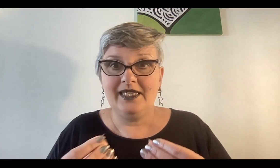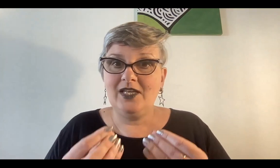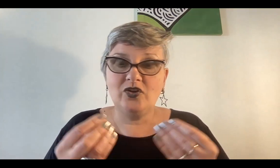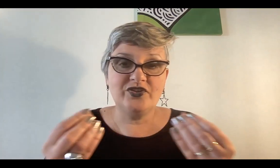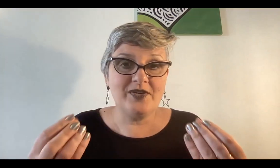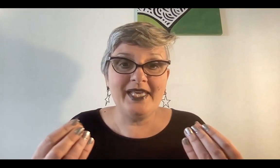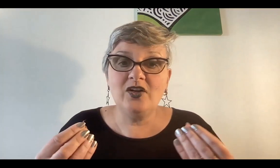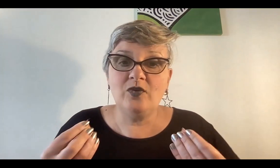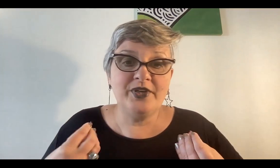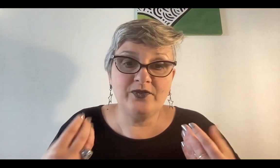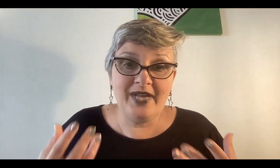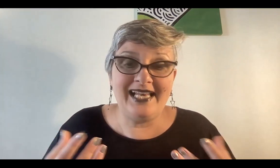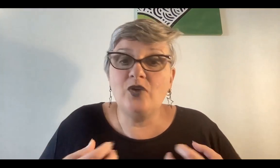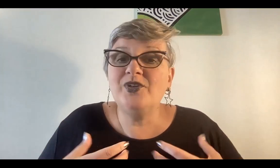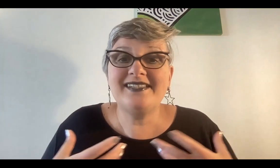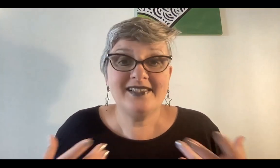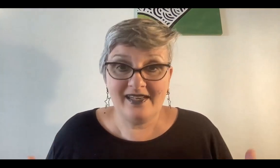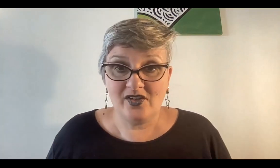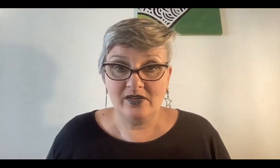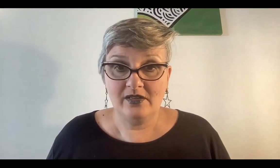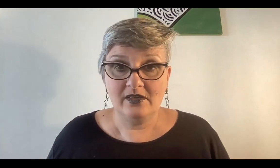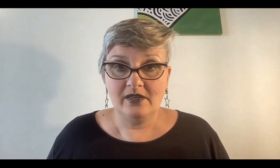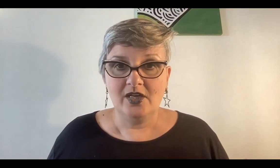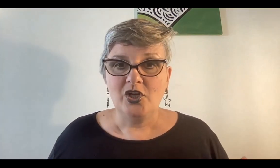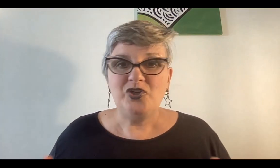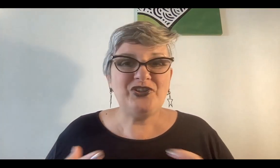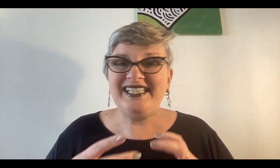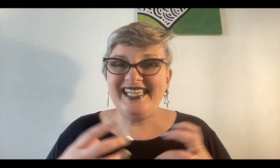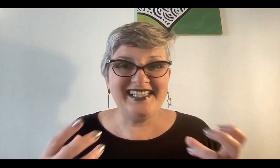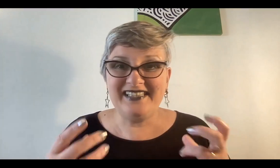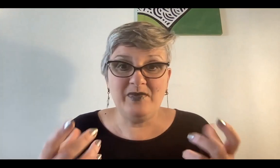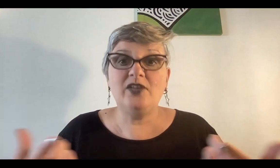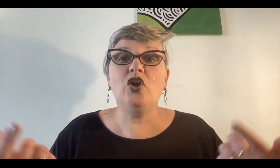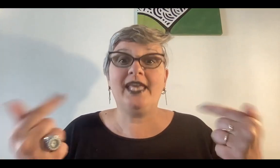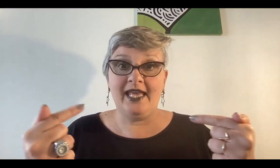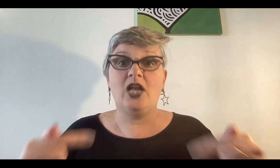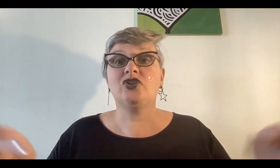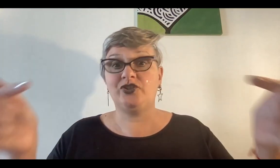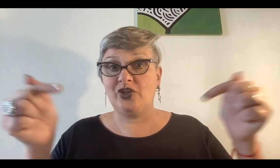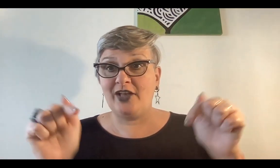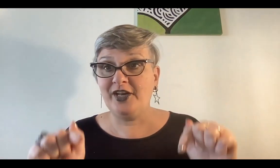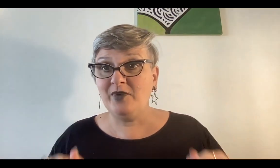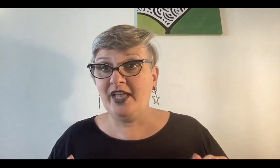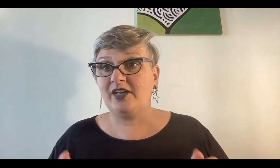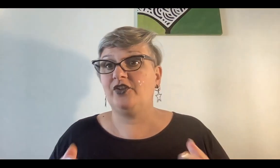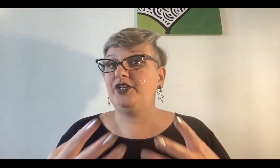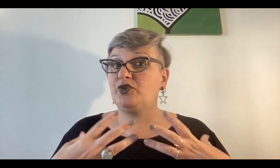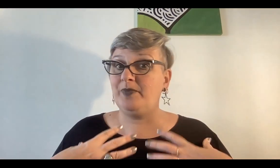Y lo concebían como natural, como necesario. No tenían este miedo que los historiadores modernos, desde su